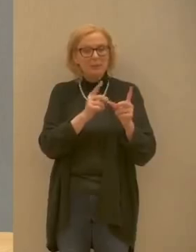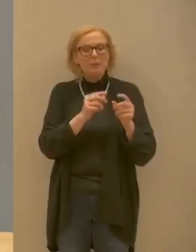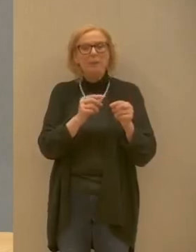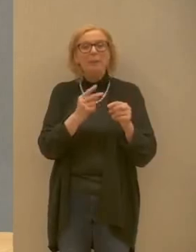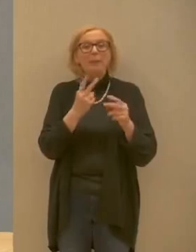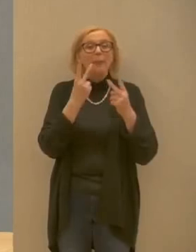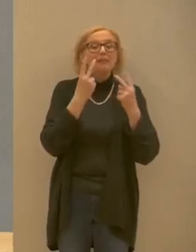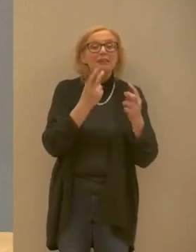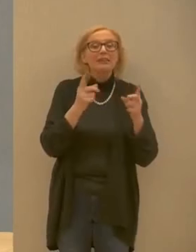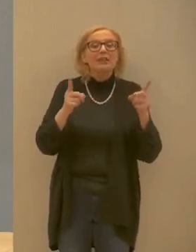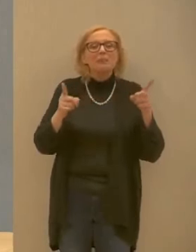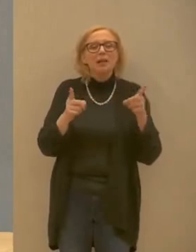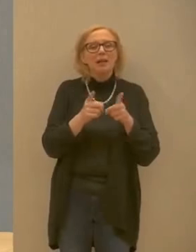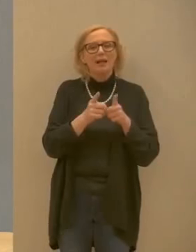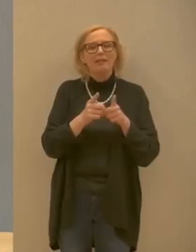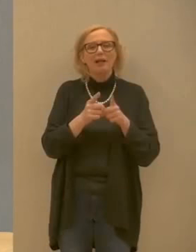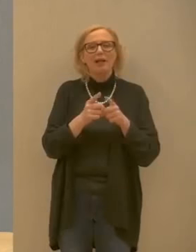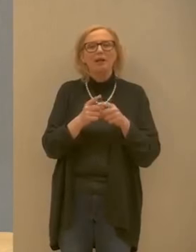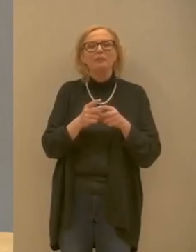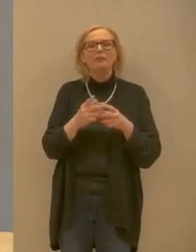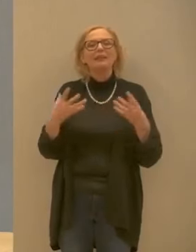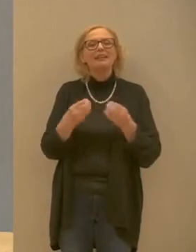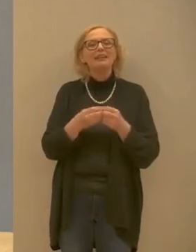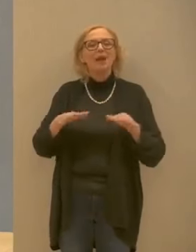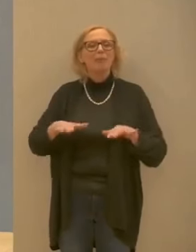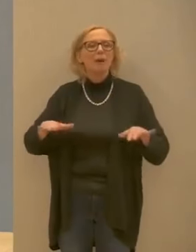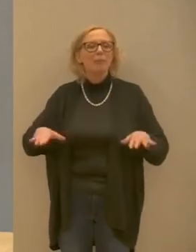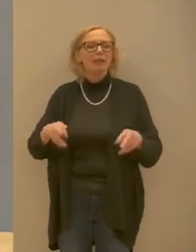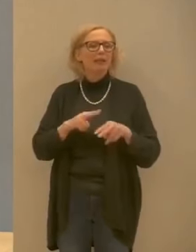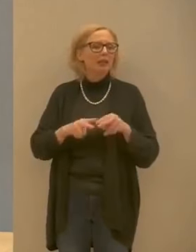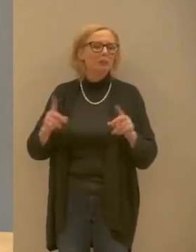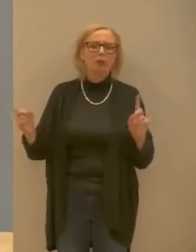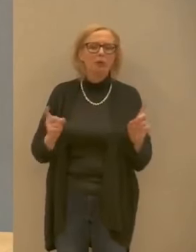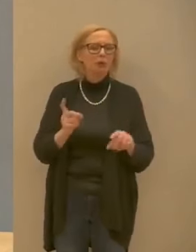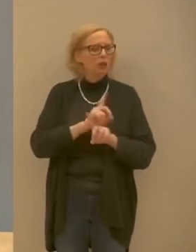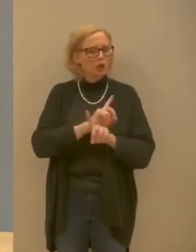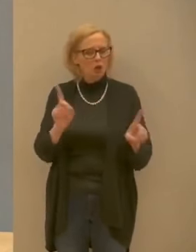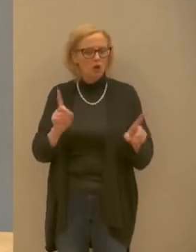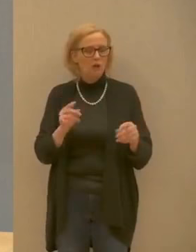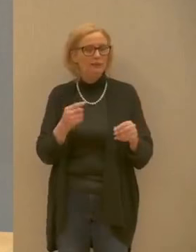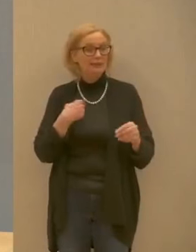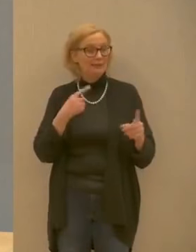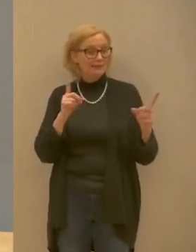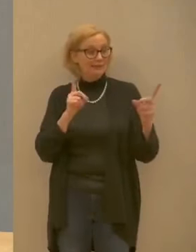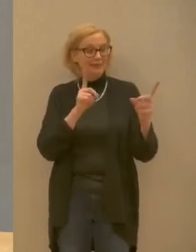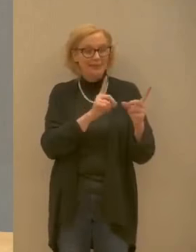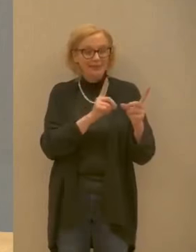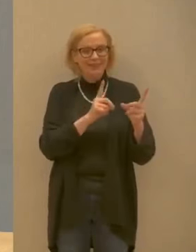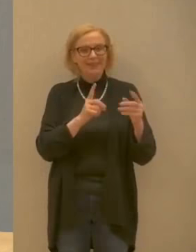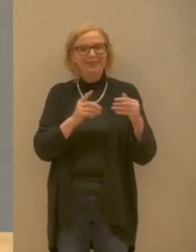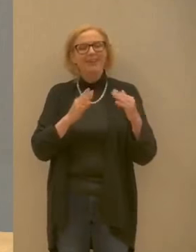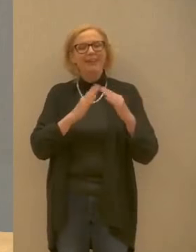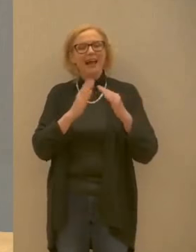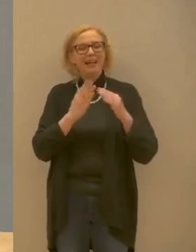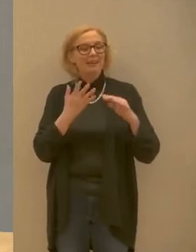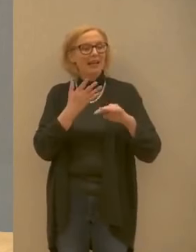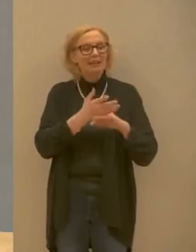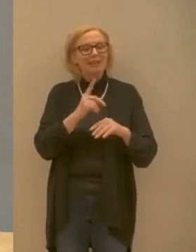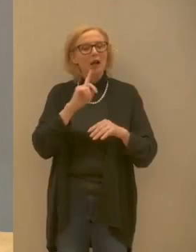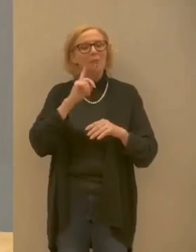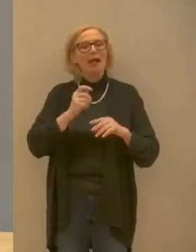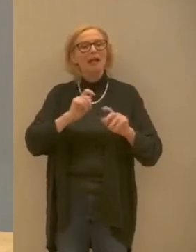senza essere accompagnati dai nipoti appena si entra in casa è buona norma anche semplicemente togliersi le scarpe